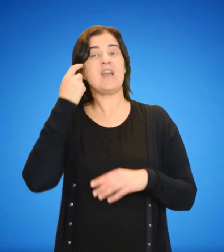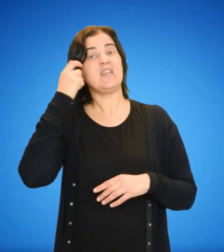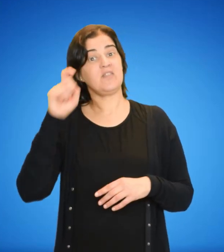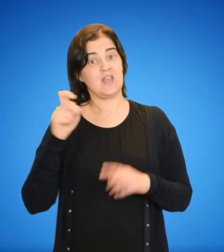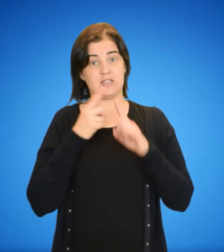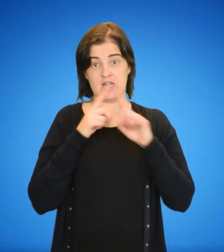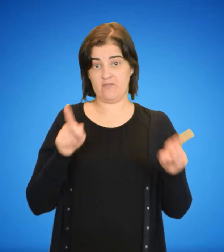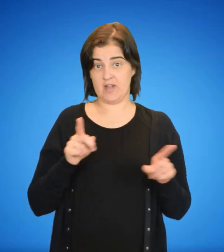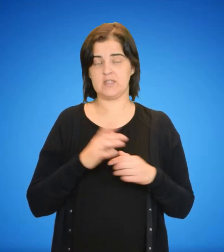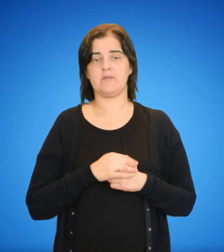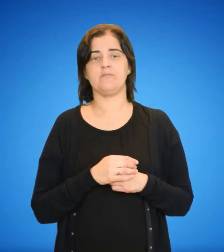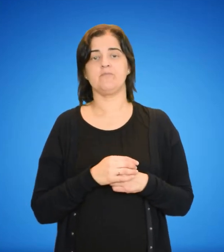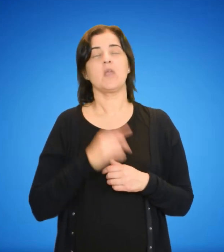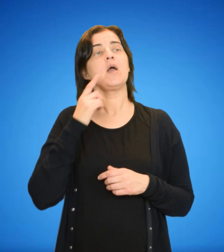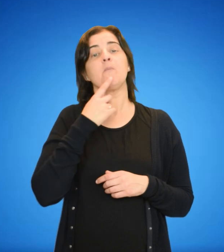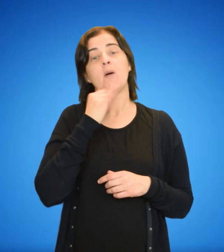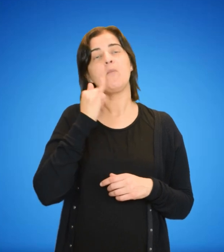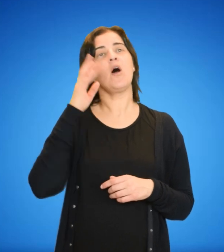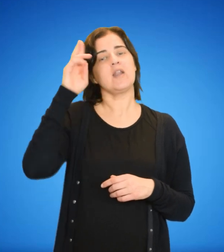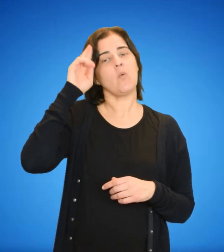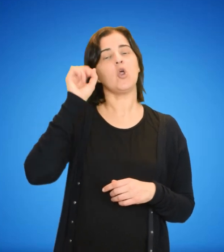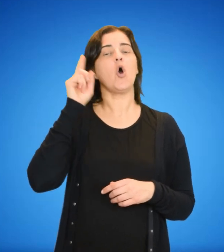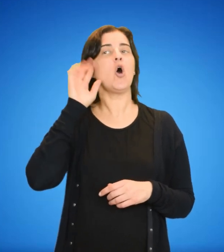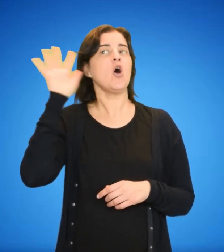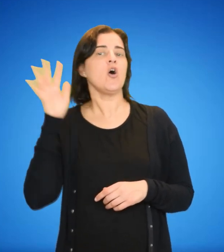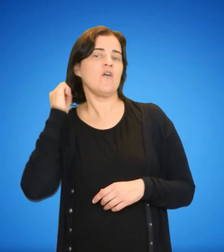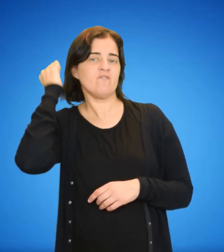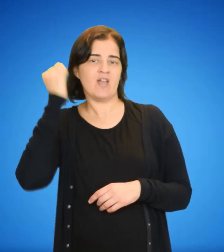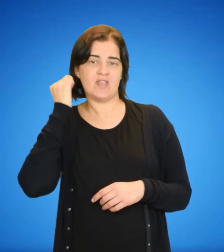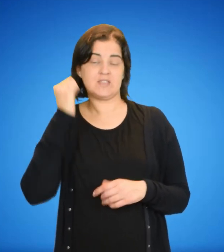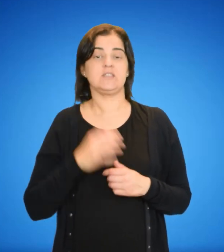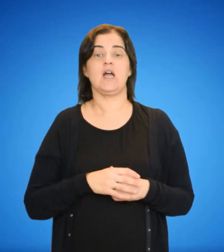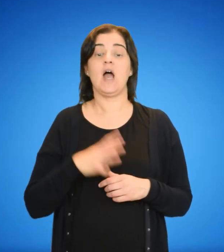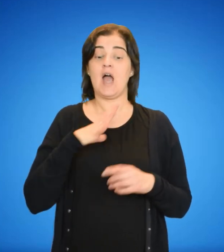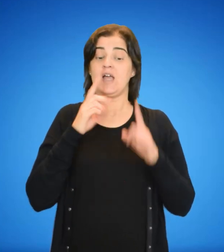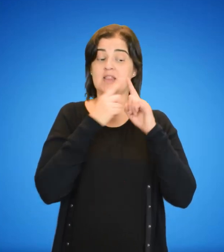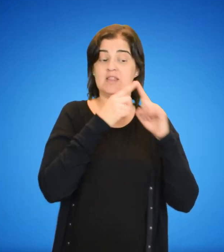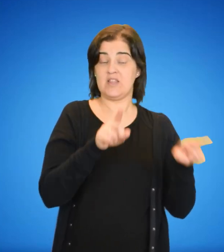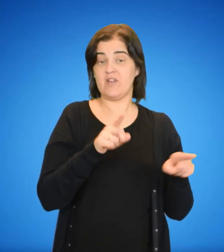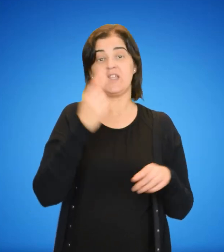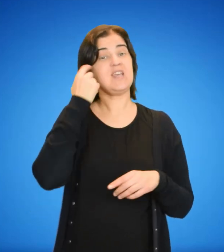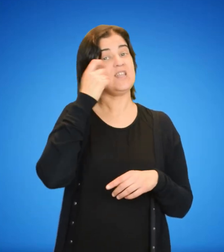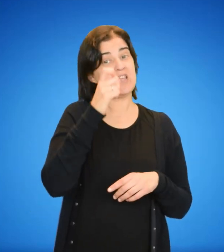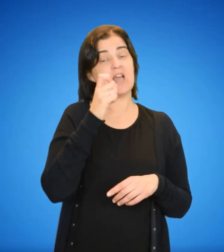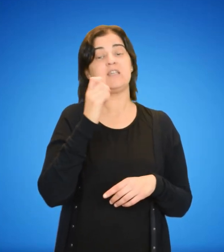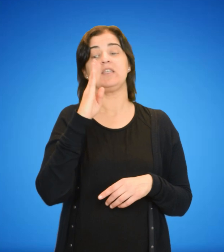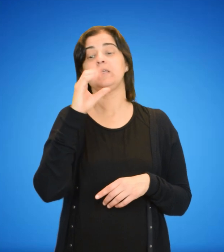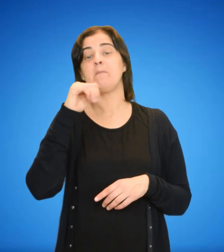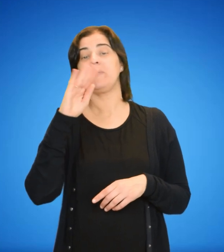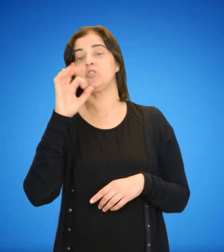ejemplo. Recuerdos o fantasías La diferencia entre las ideas y las impresiones es